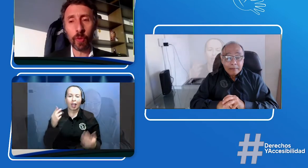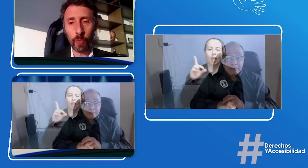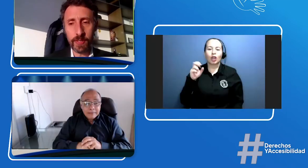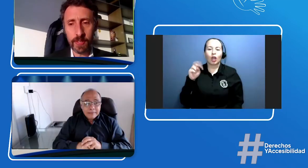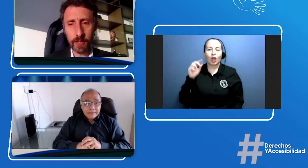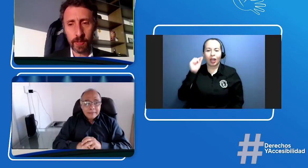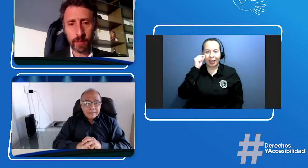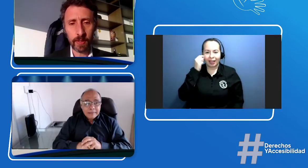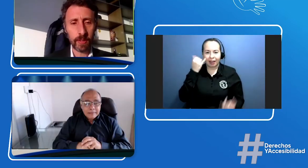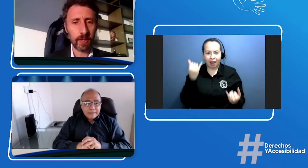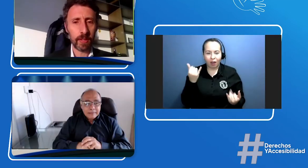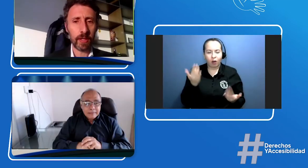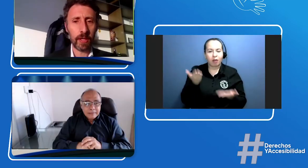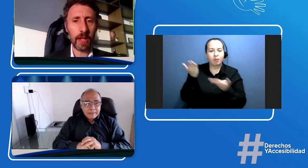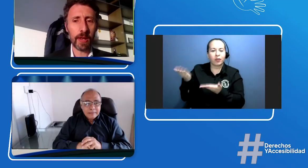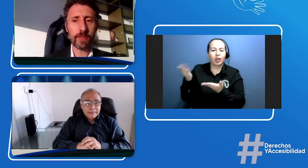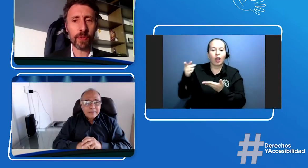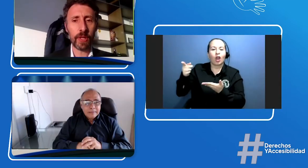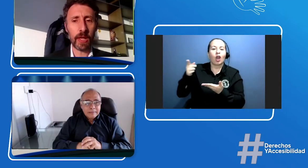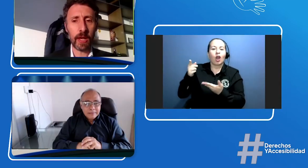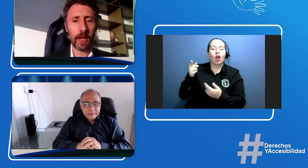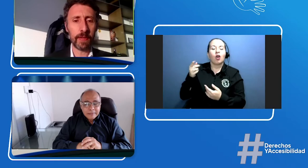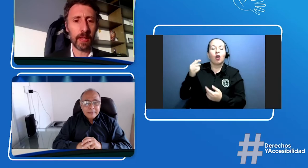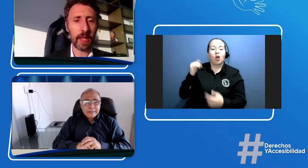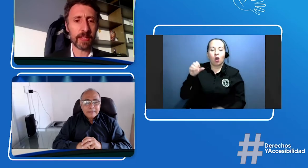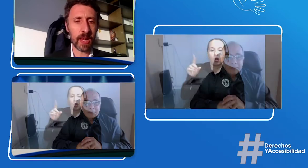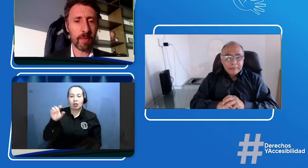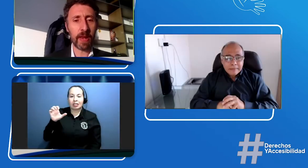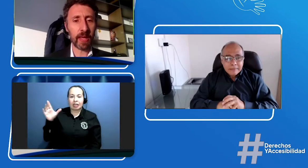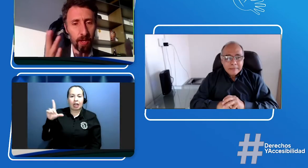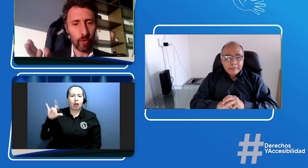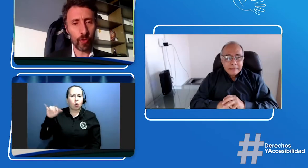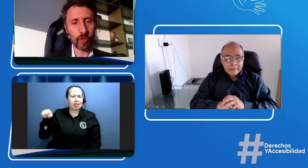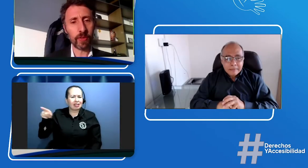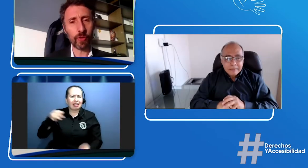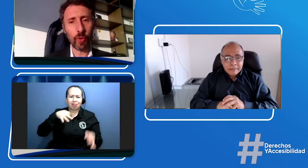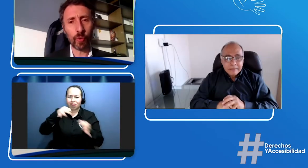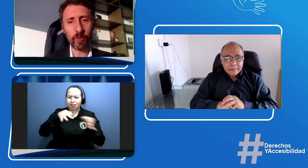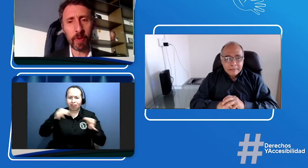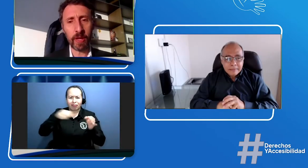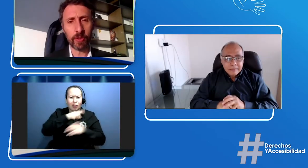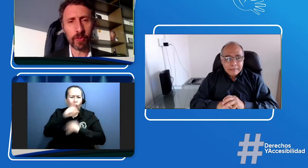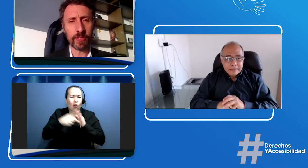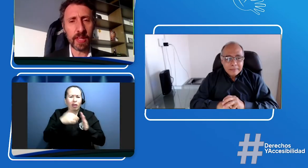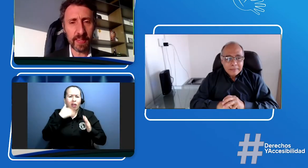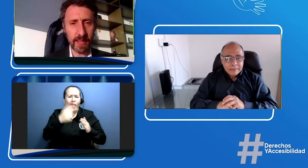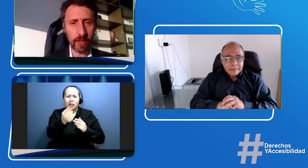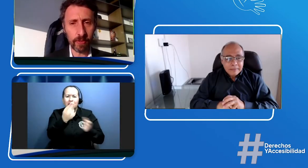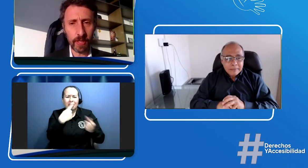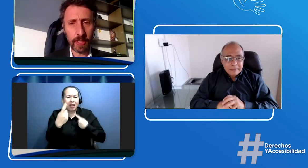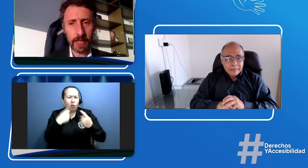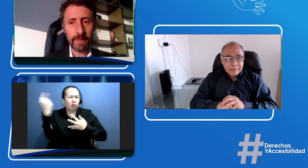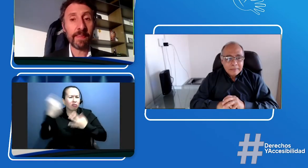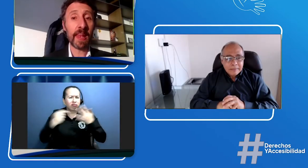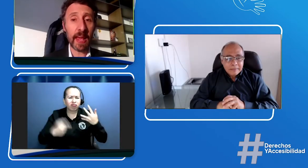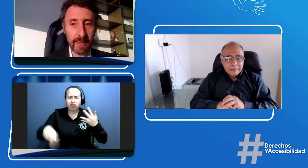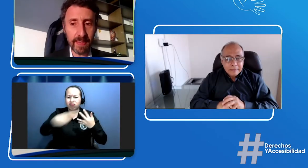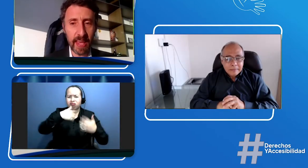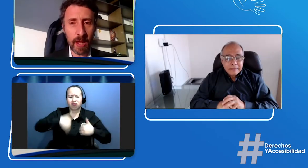en el resto de la de la charla para que conozcan todos los aspectos necesarios desde la agencia seguiremos